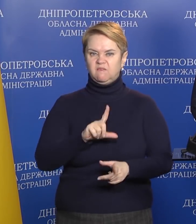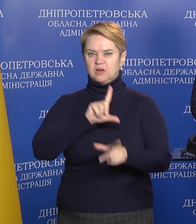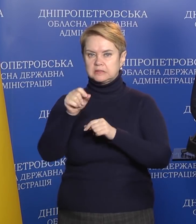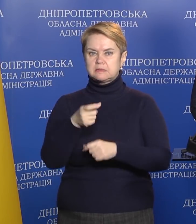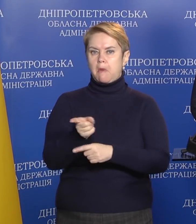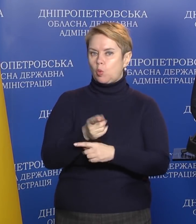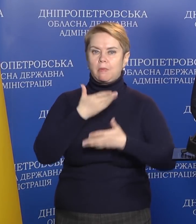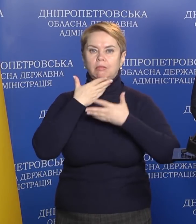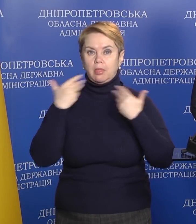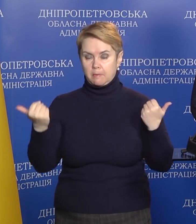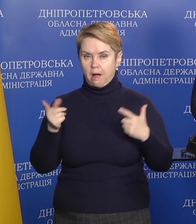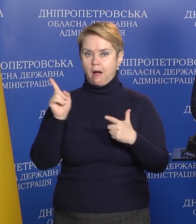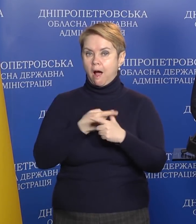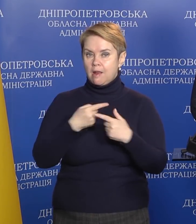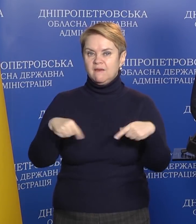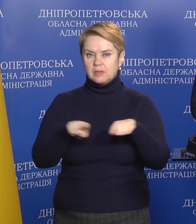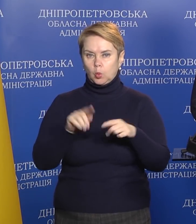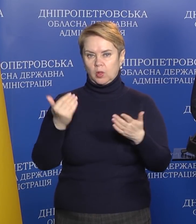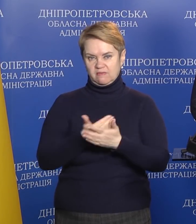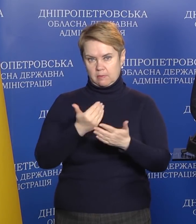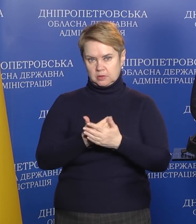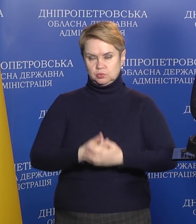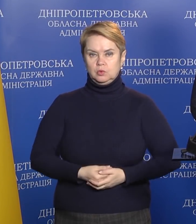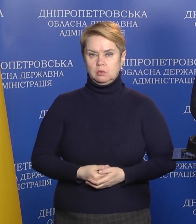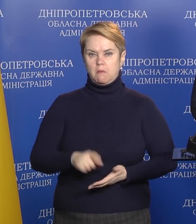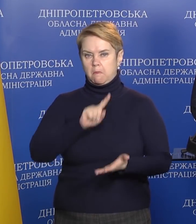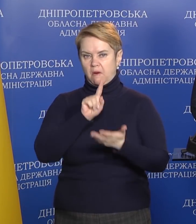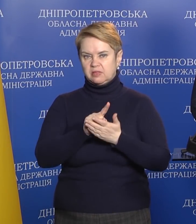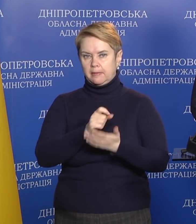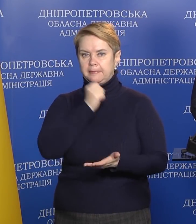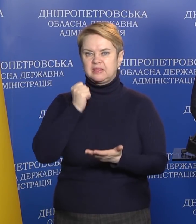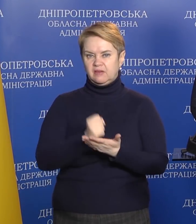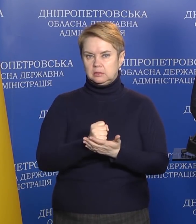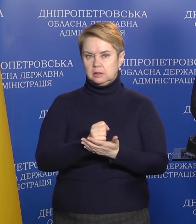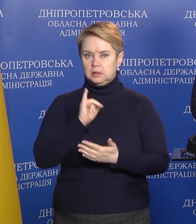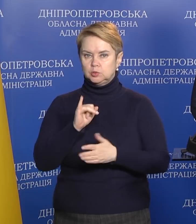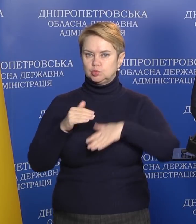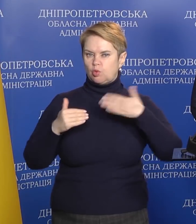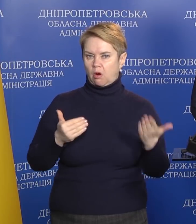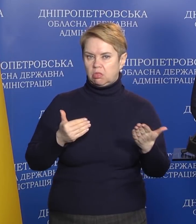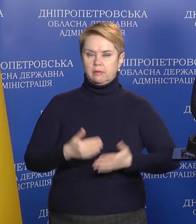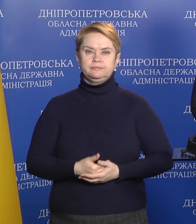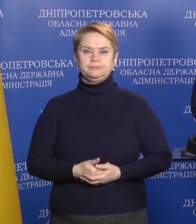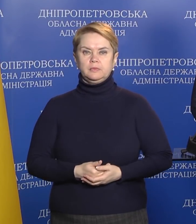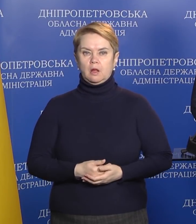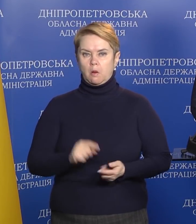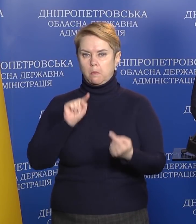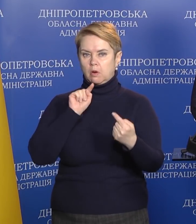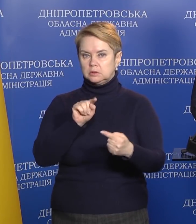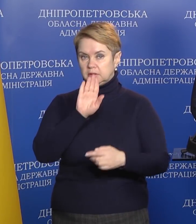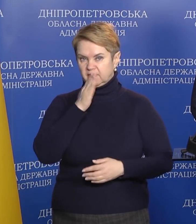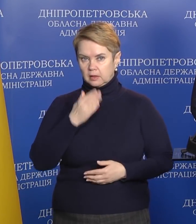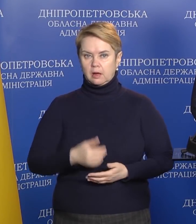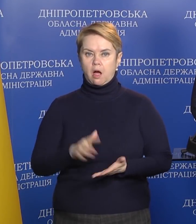виїхати з Маріуполя немає. Але ж таку саму інформацію повинна підтвердити і сторона противника,